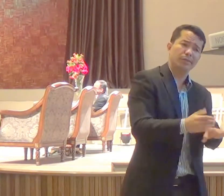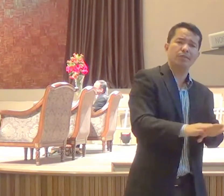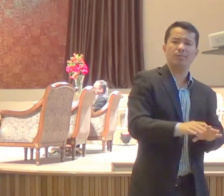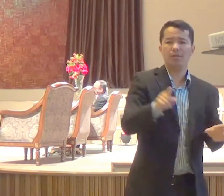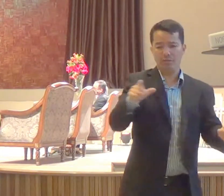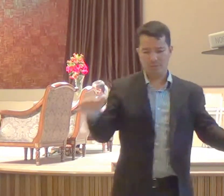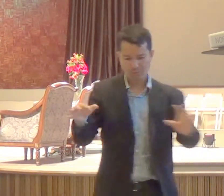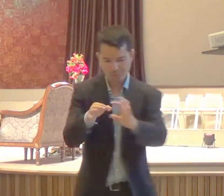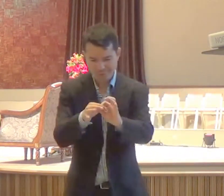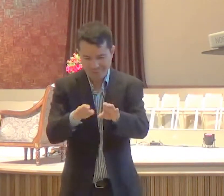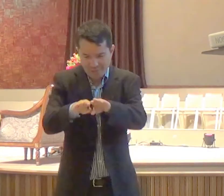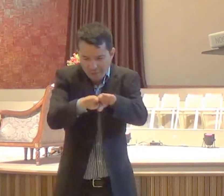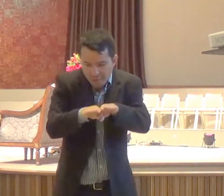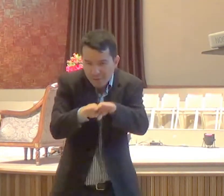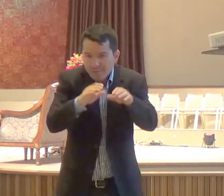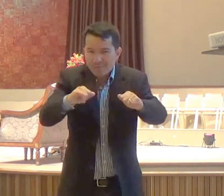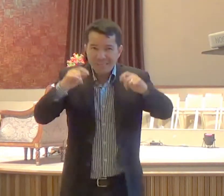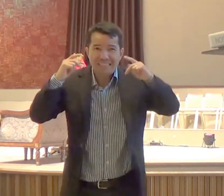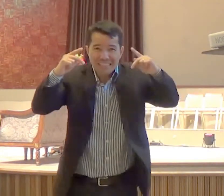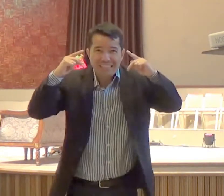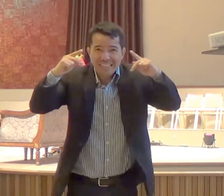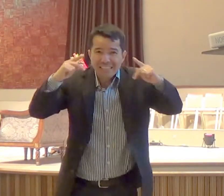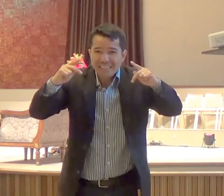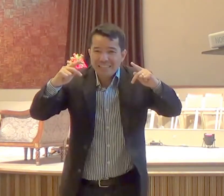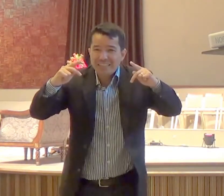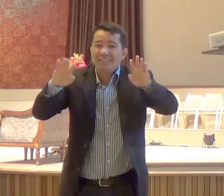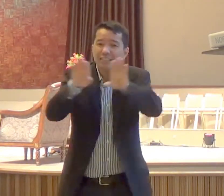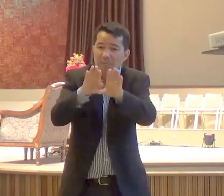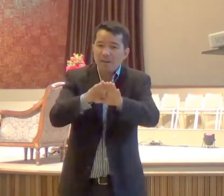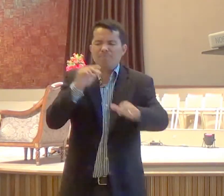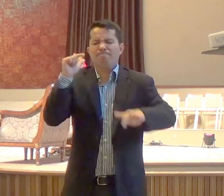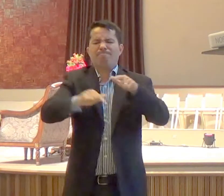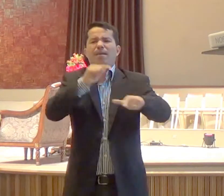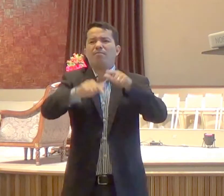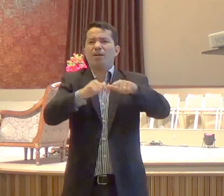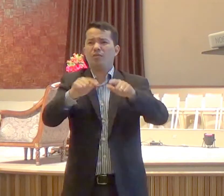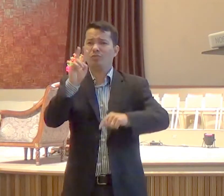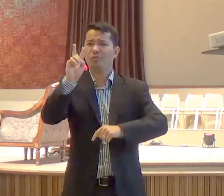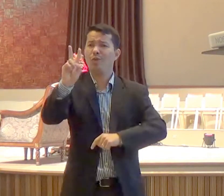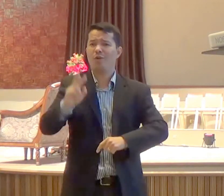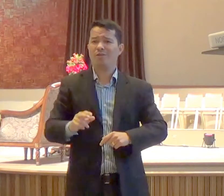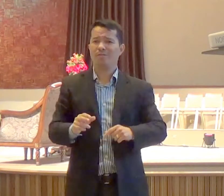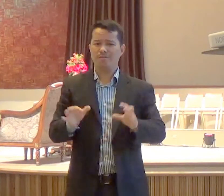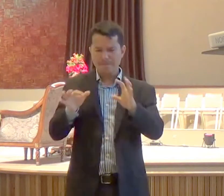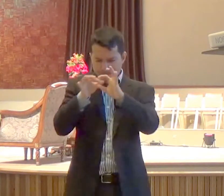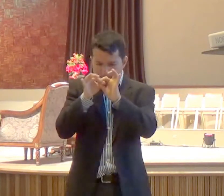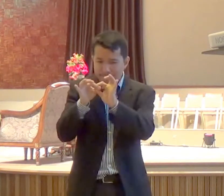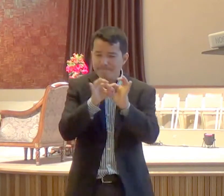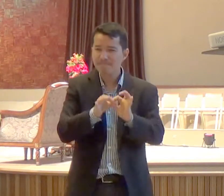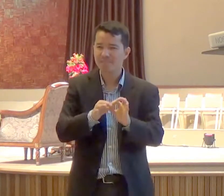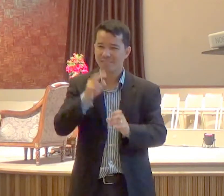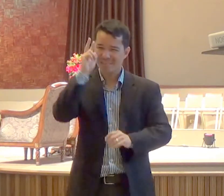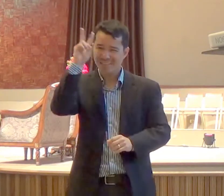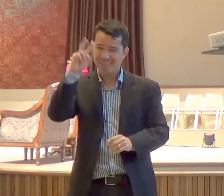outro, mas existe uma obra, que só Deus opera, que está no versículo 20, de Marcos 16, e